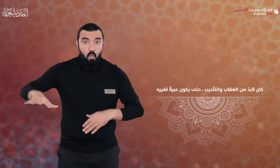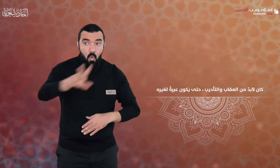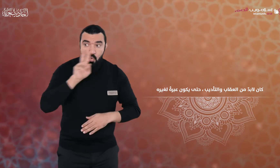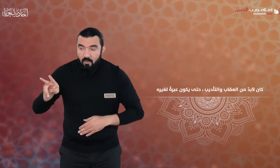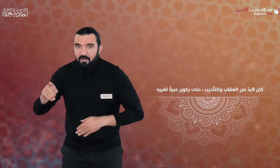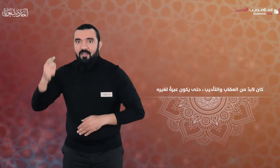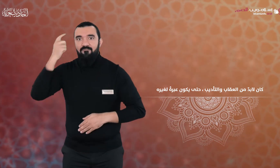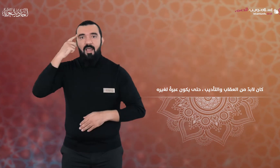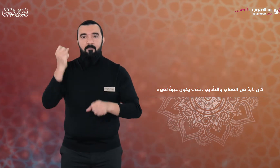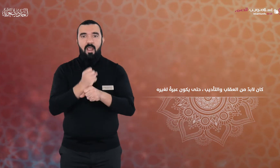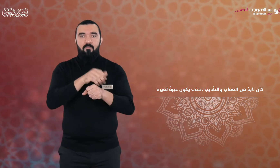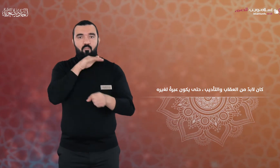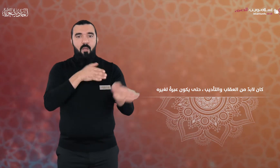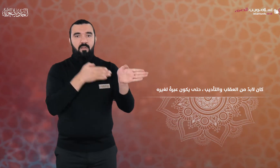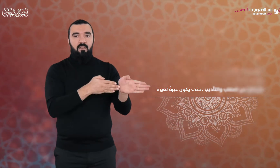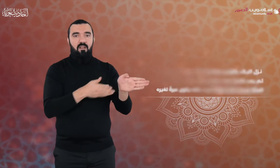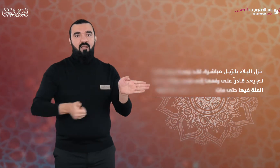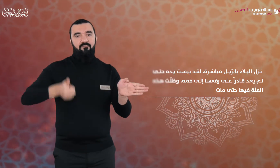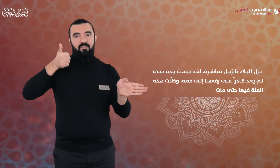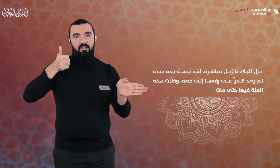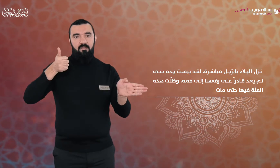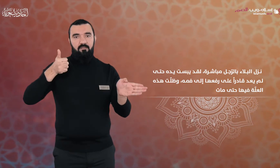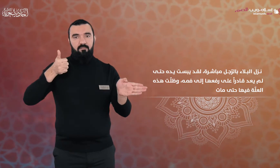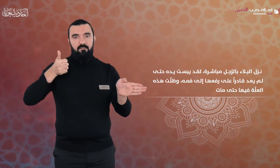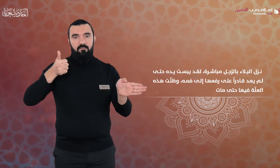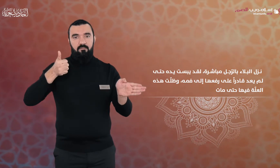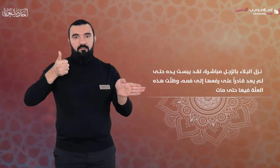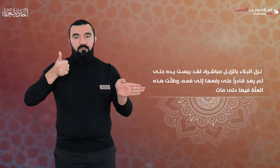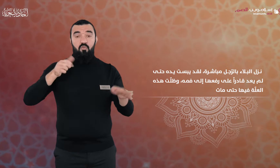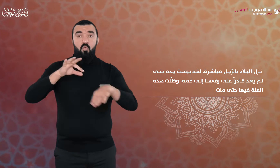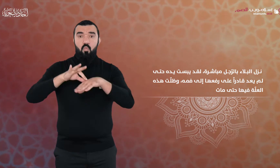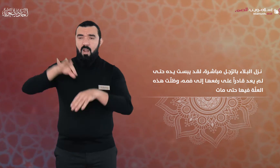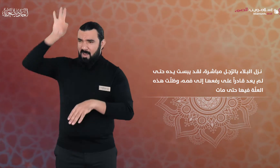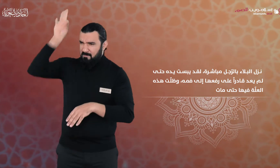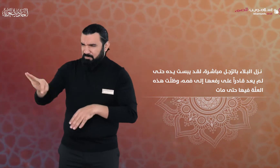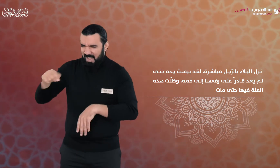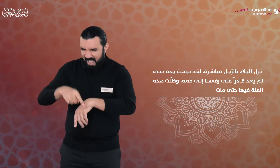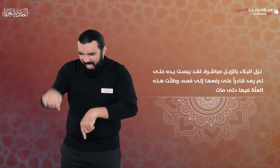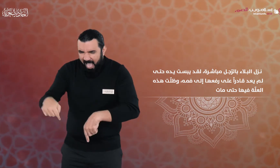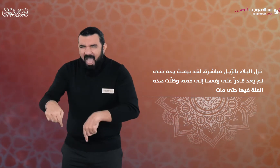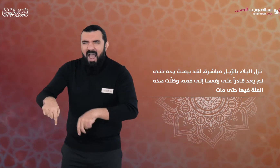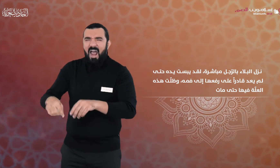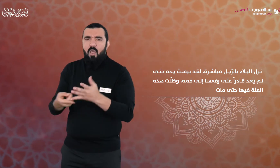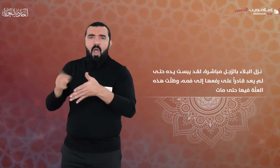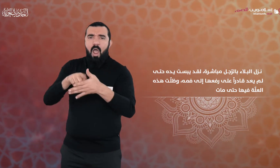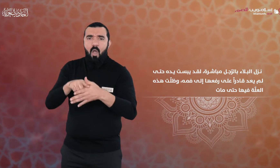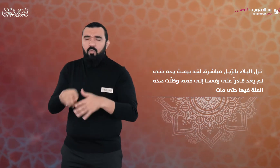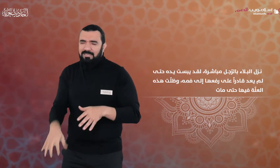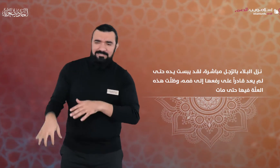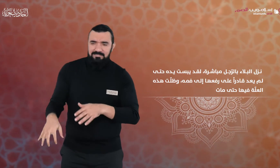لغيره نزل البلاء بالرجل مباشرة لقد يبست